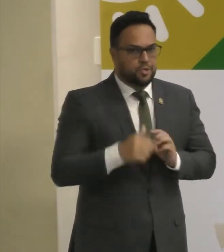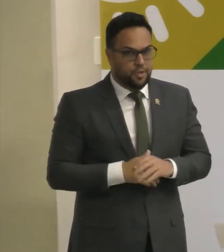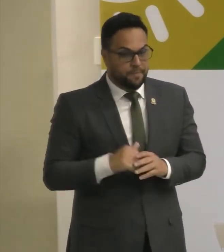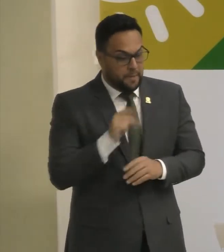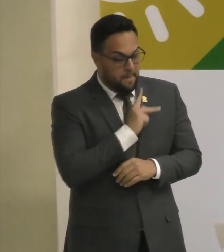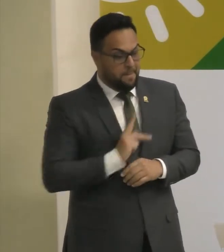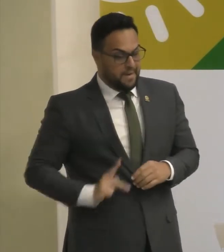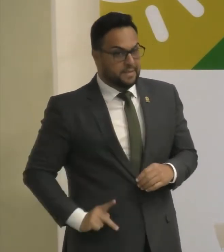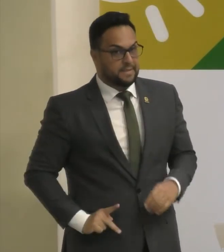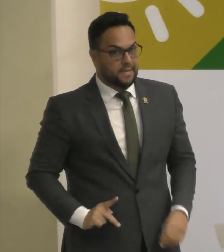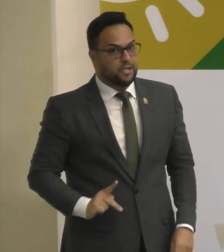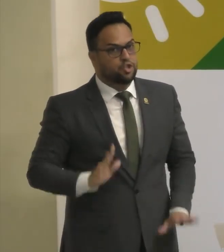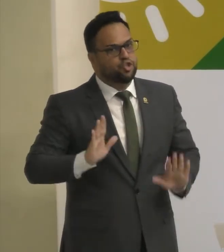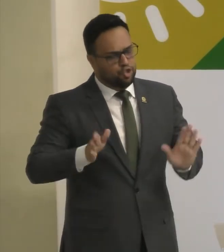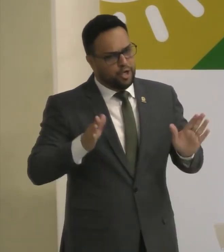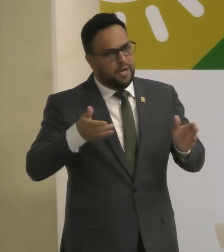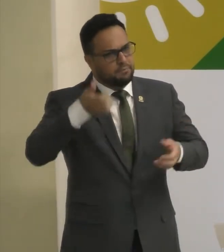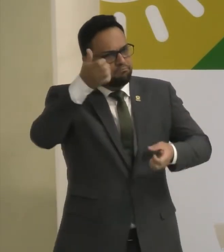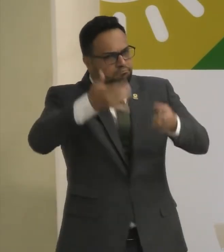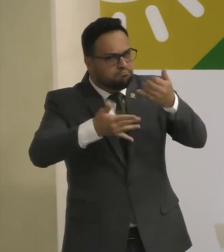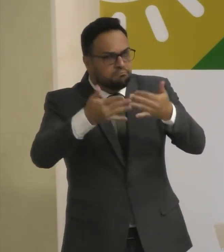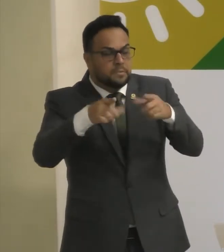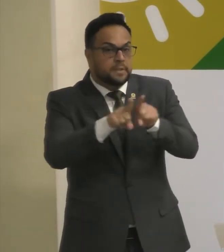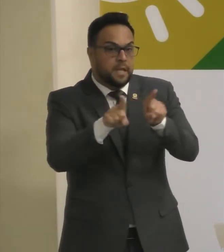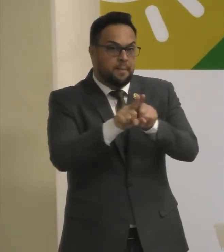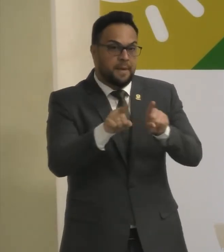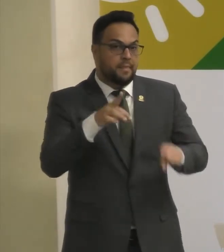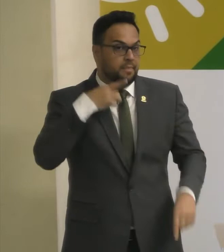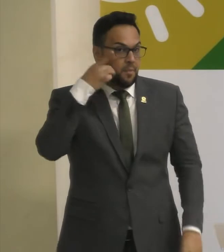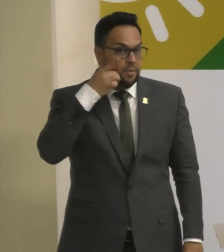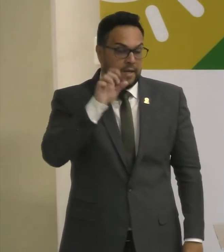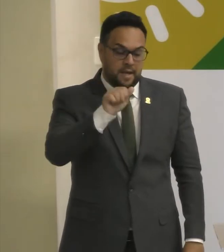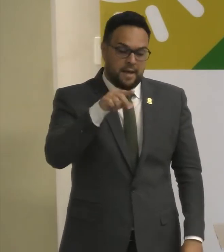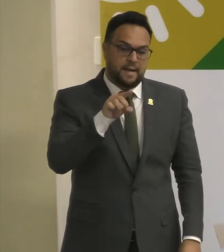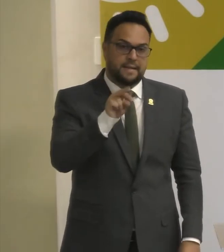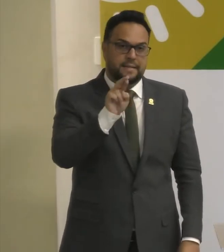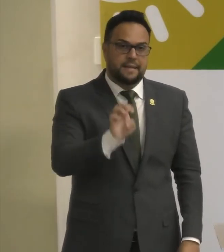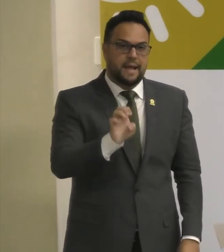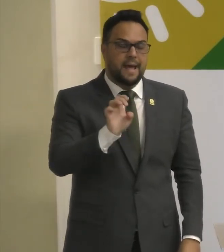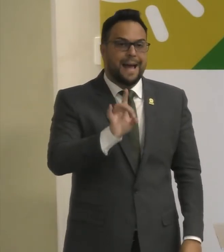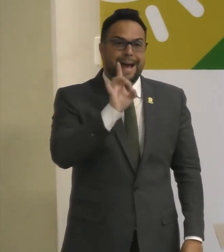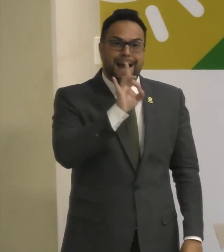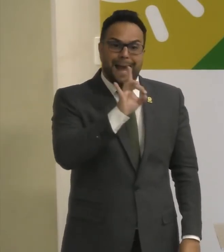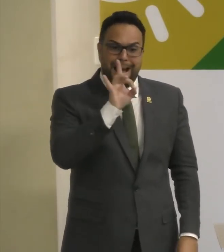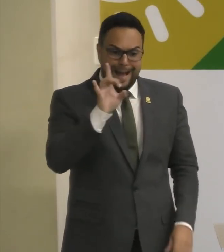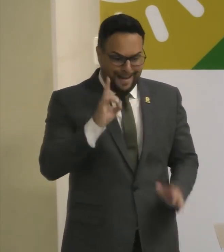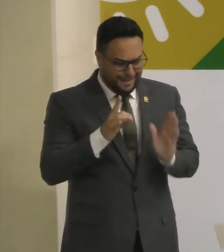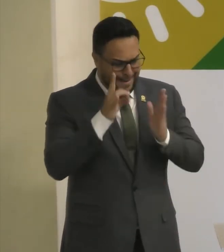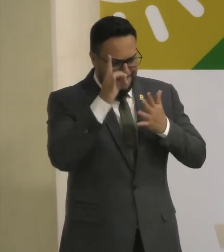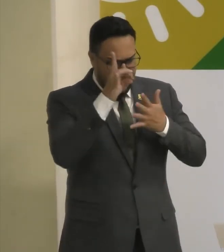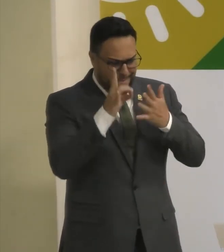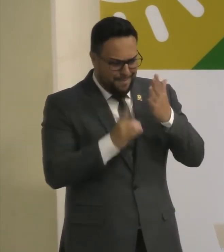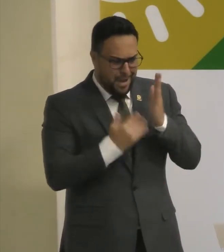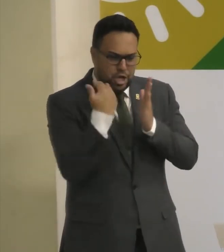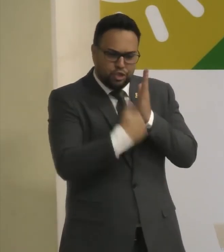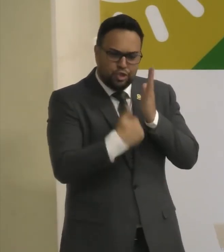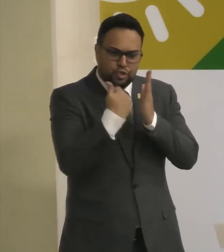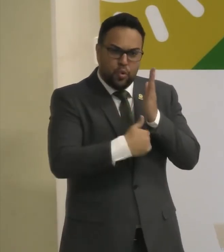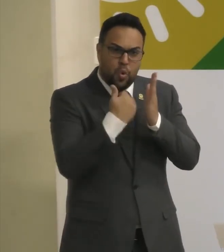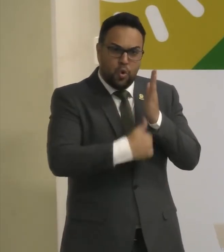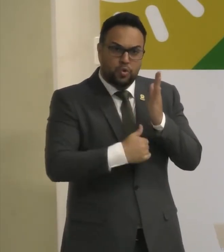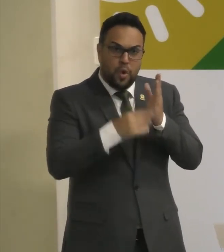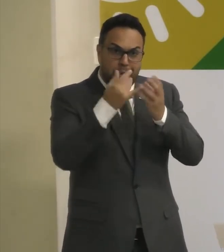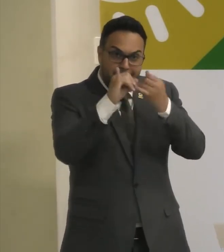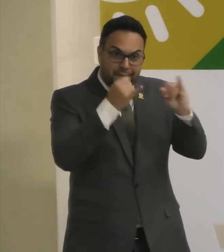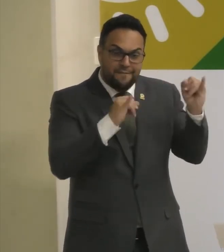Presidente falou E o nosso Deputado André Cada Desconto É mais comida No prato Do